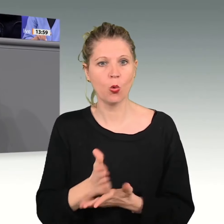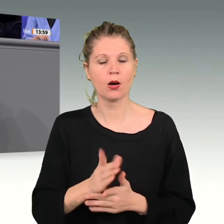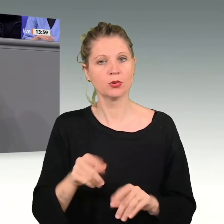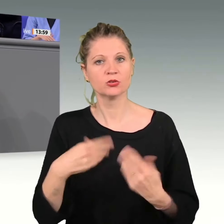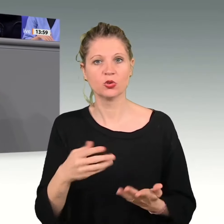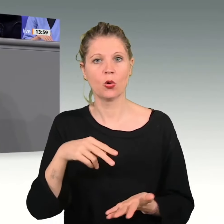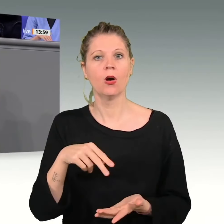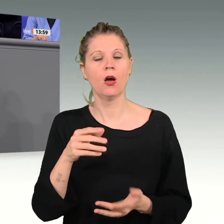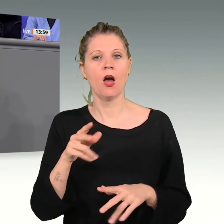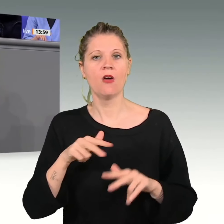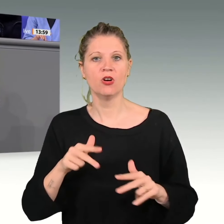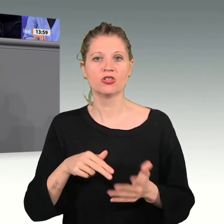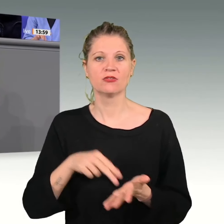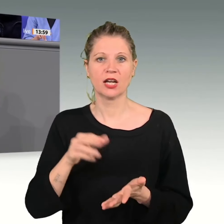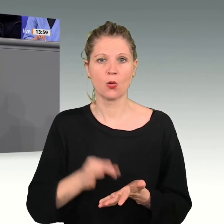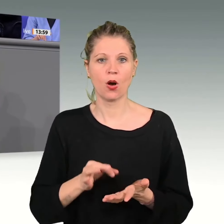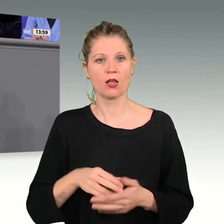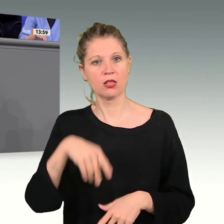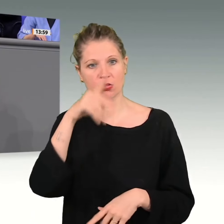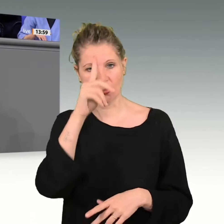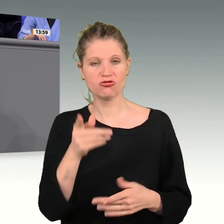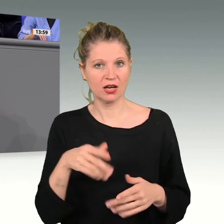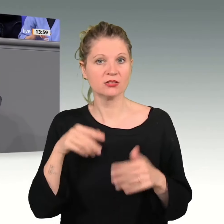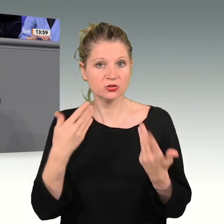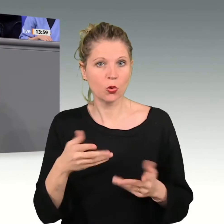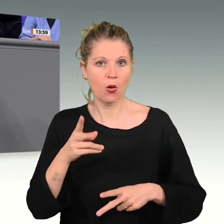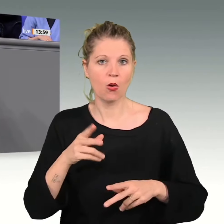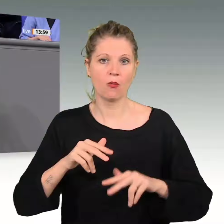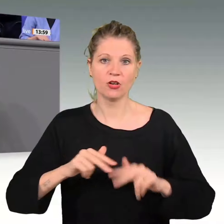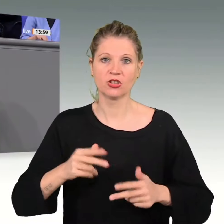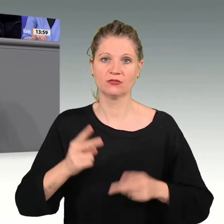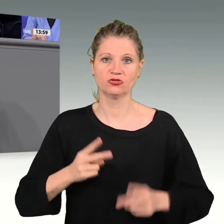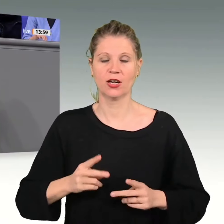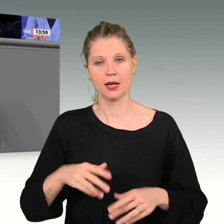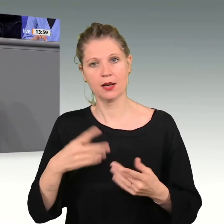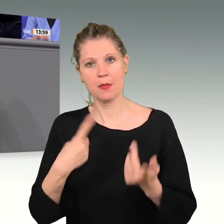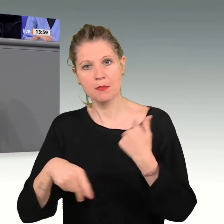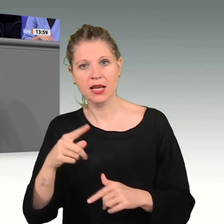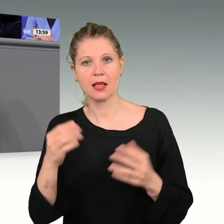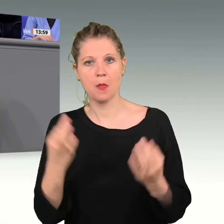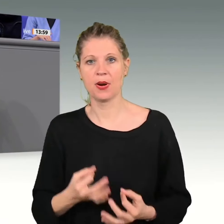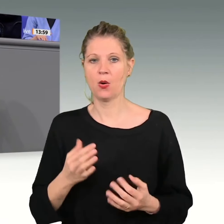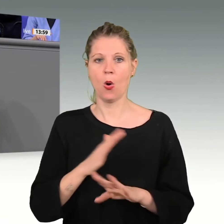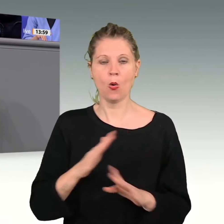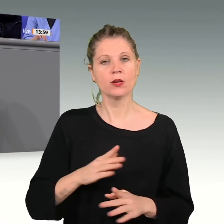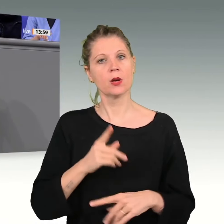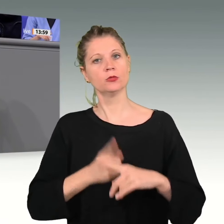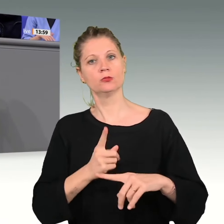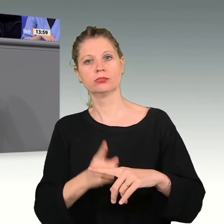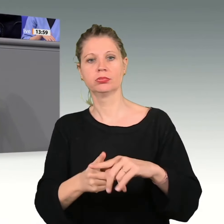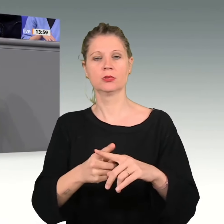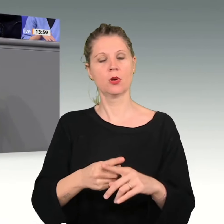Die Wirtschaft braucht das Gegenteil. Die Wirtschaft braucht das Gegenteil. Ohne Zuversicht und Optimismus kommen keine Investitionen,